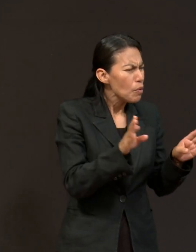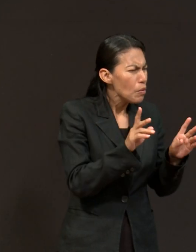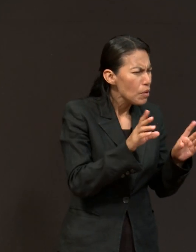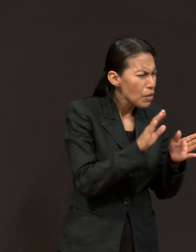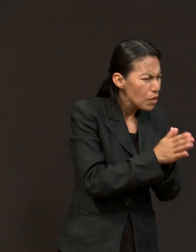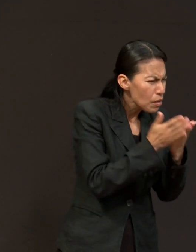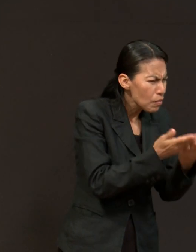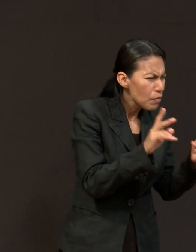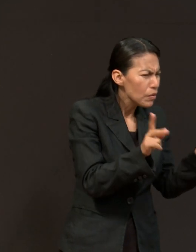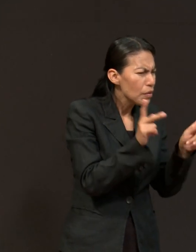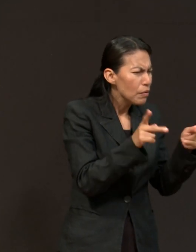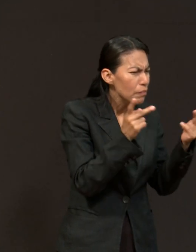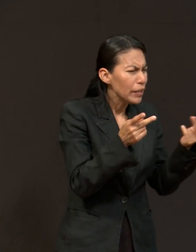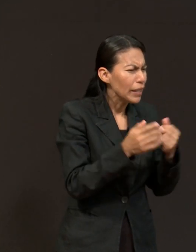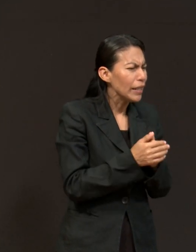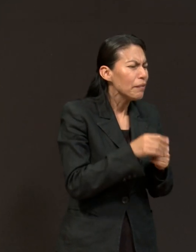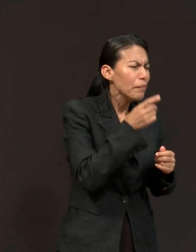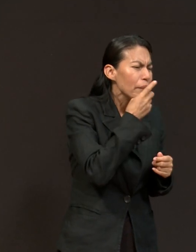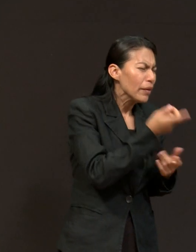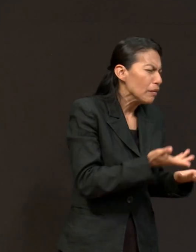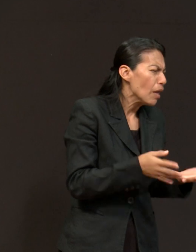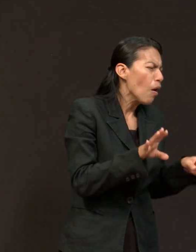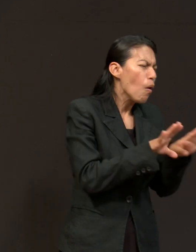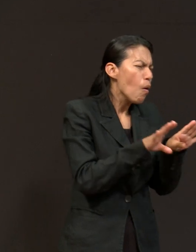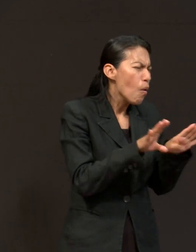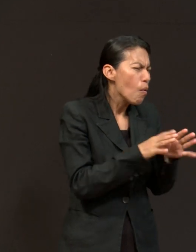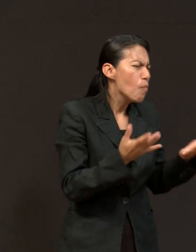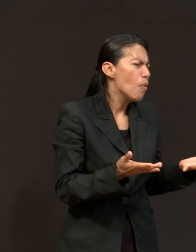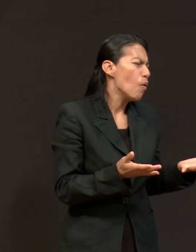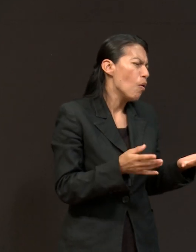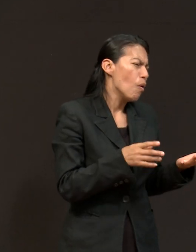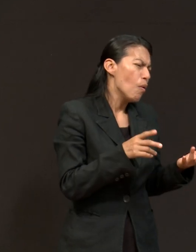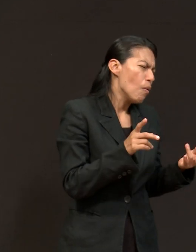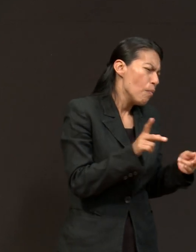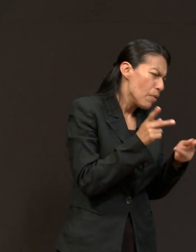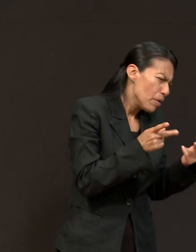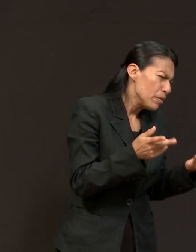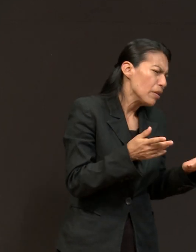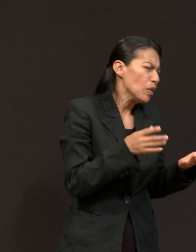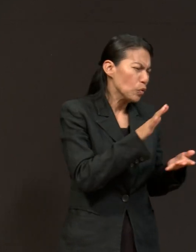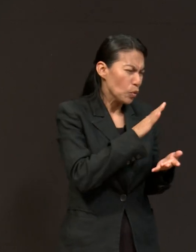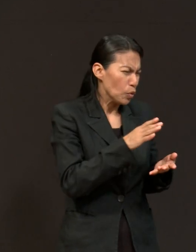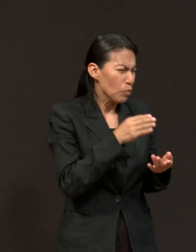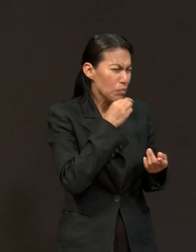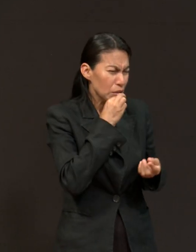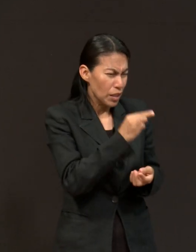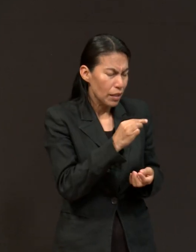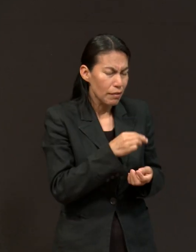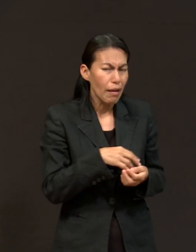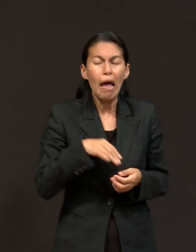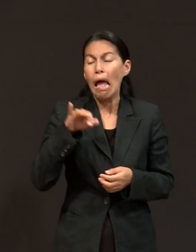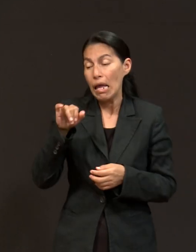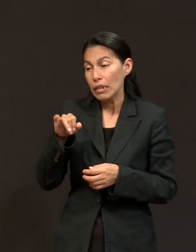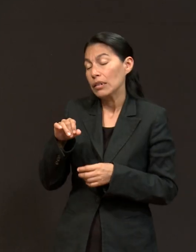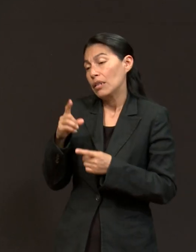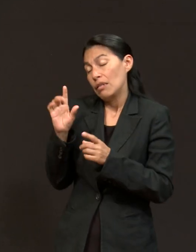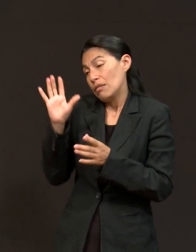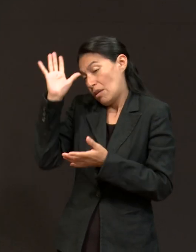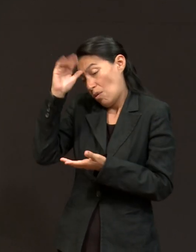encuentran en nuestra sociedad. Por ejemplo, hay necesidades en familia, familias que a veces están siendo destruidas por